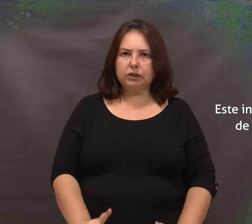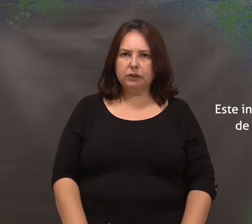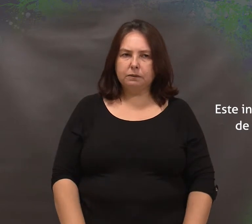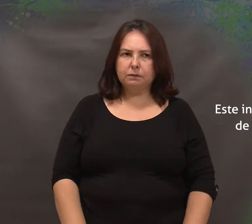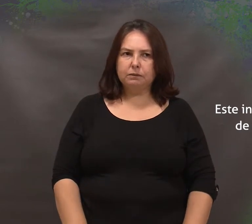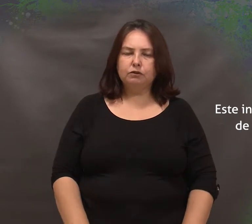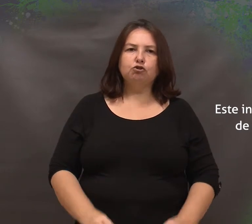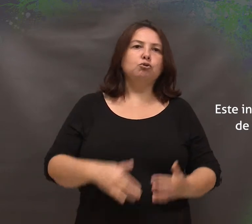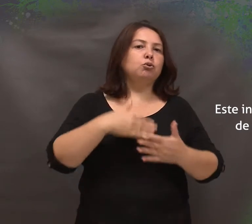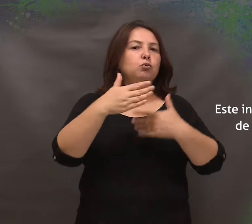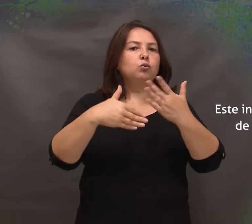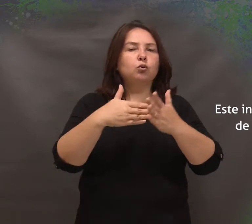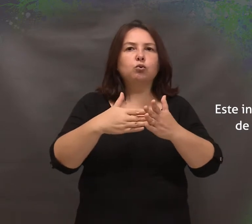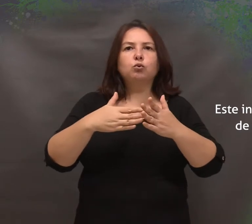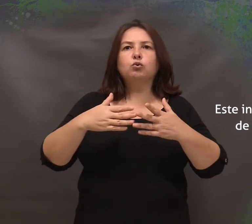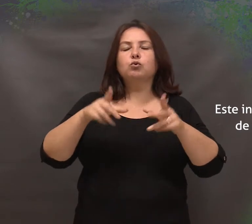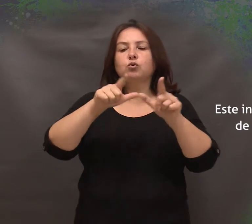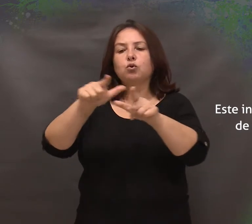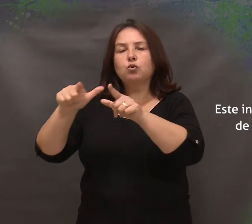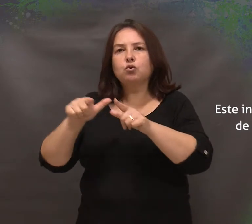estabelecimentos culturais e de lazer.